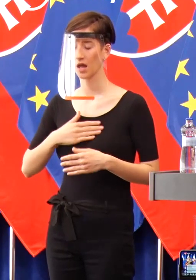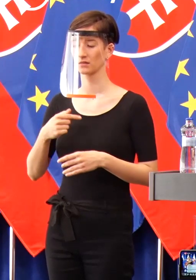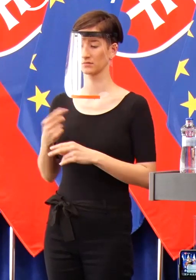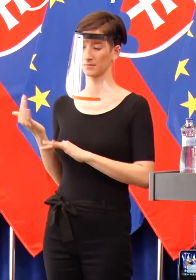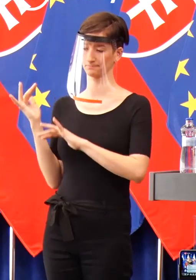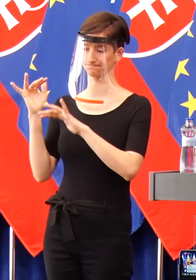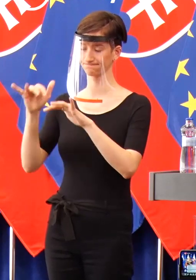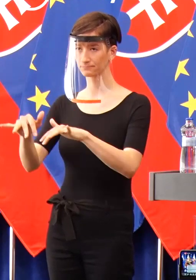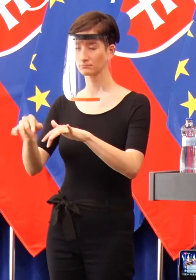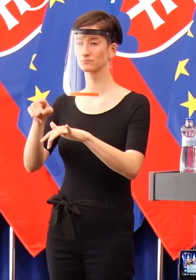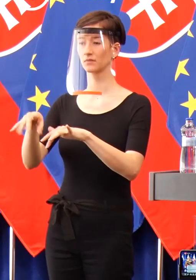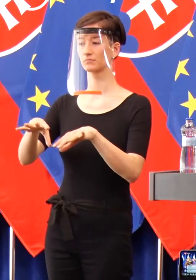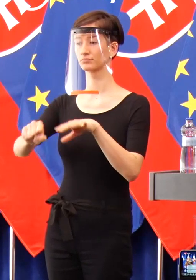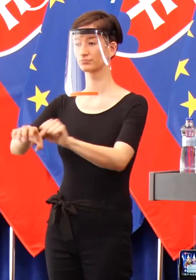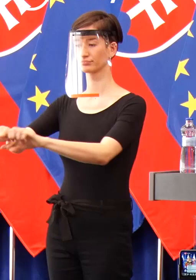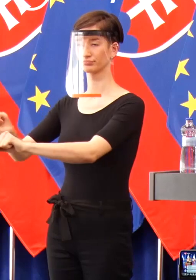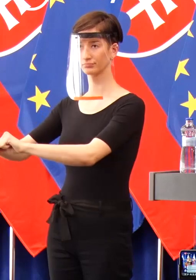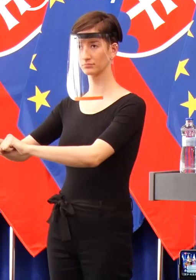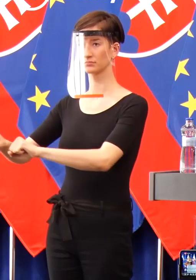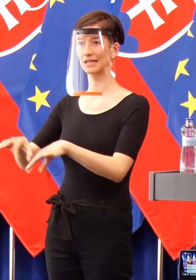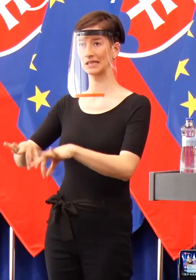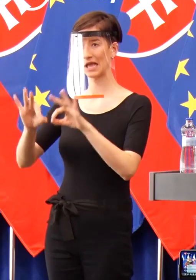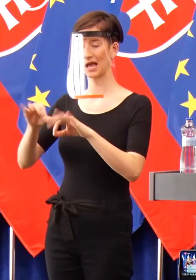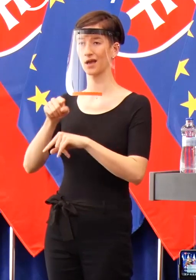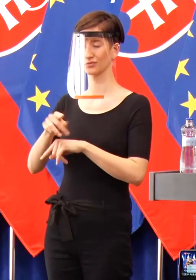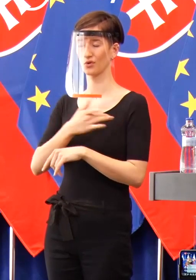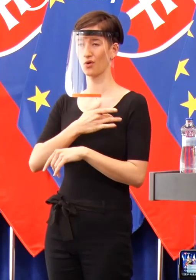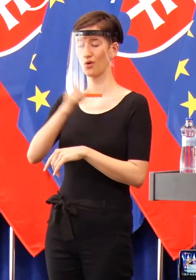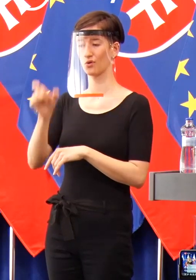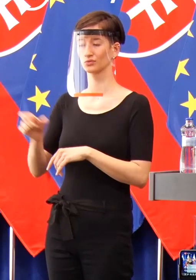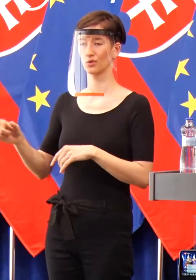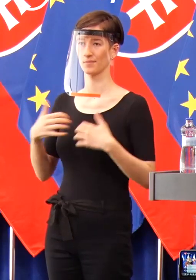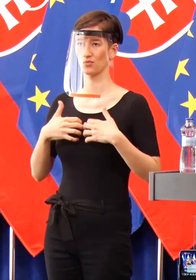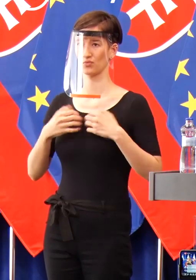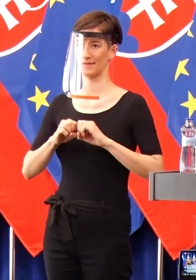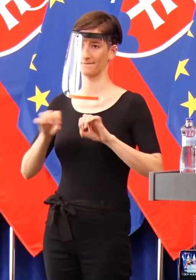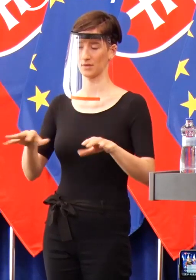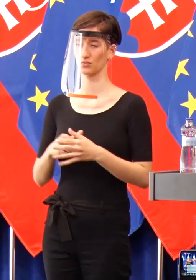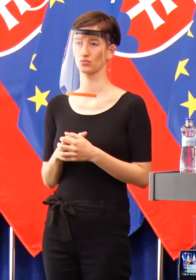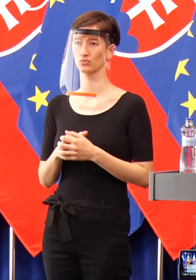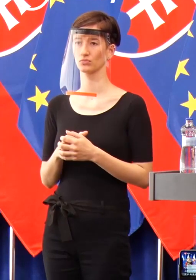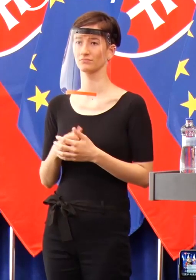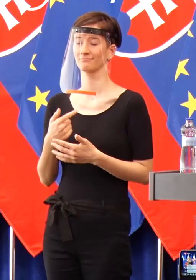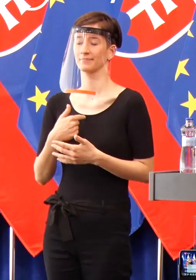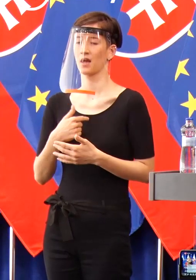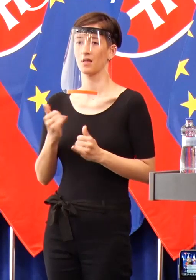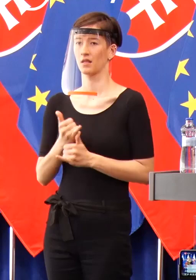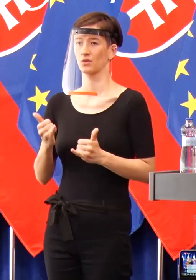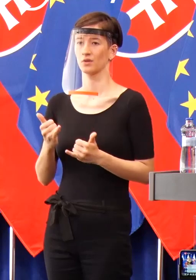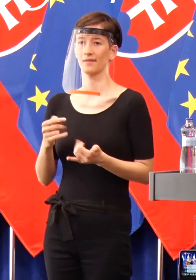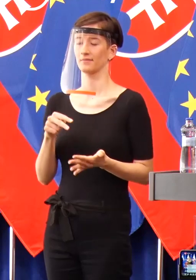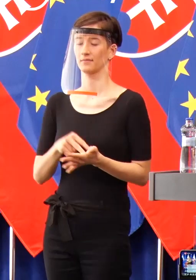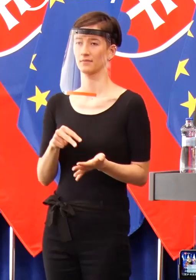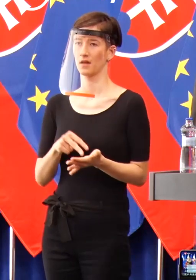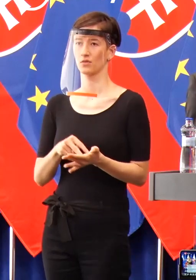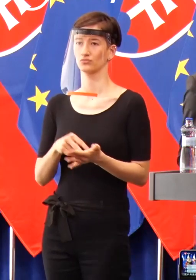odhalili, aj keď naozaj nemám dnes radosť toho, že som mal pravdu. Ďakujem pekne.